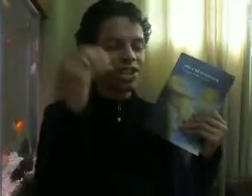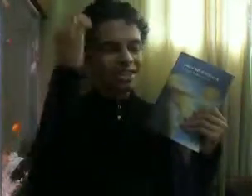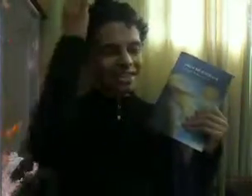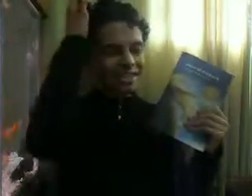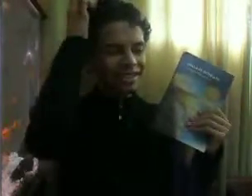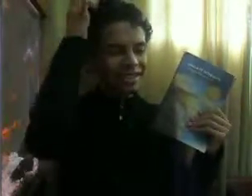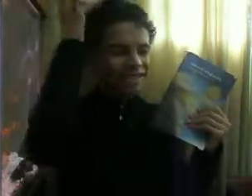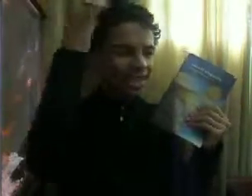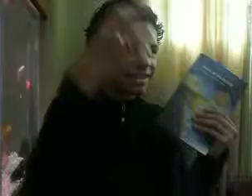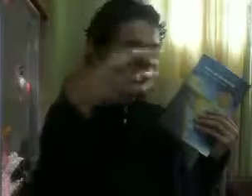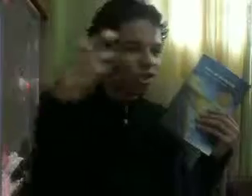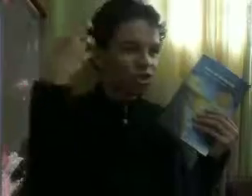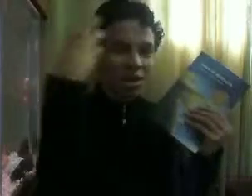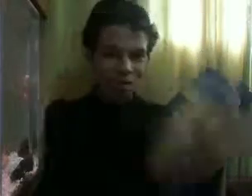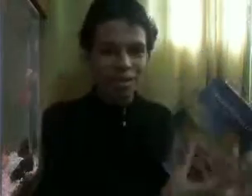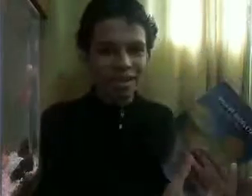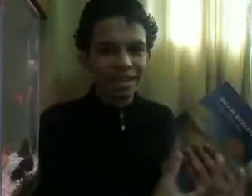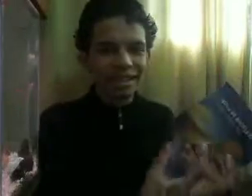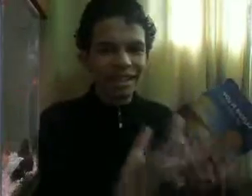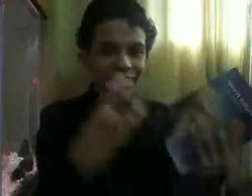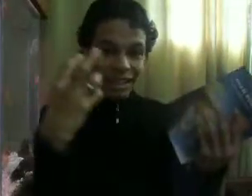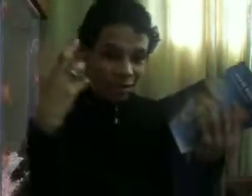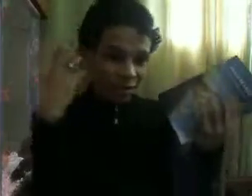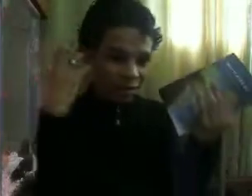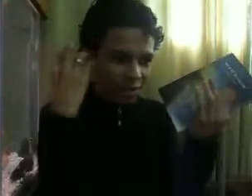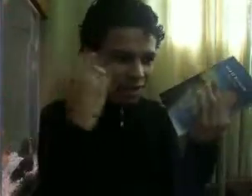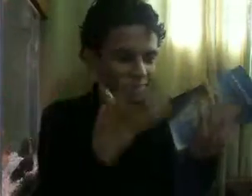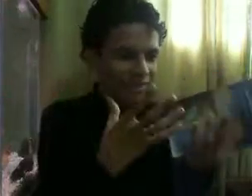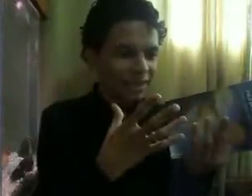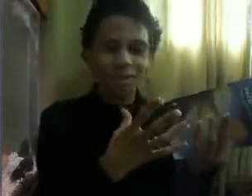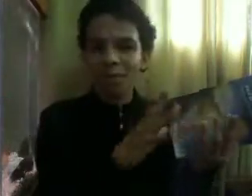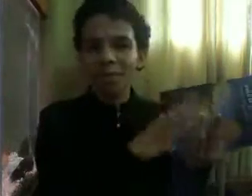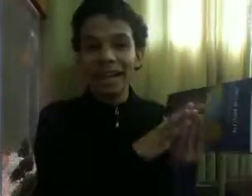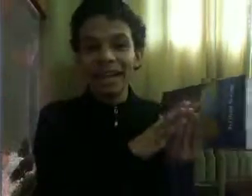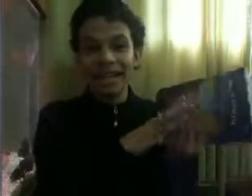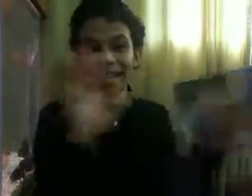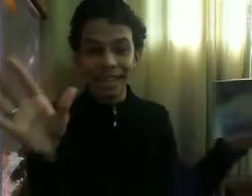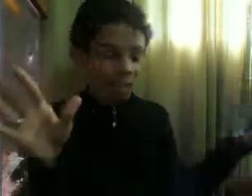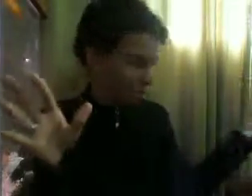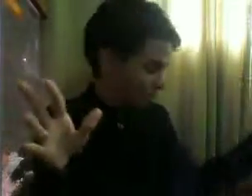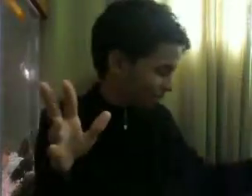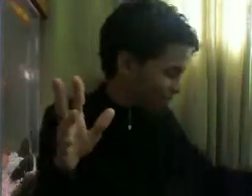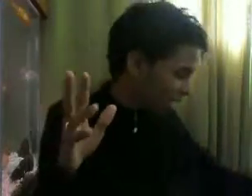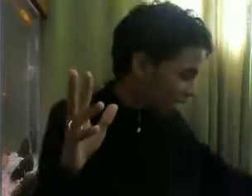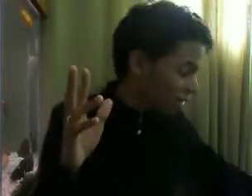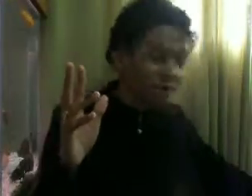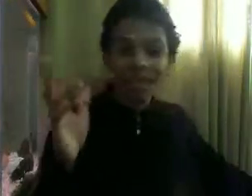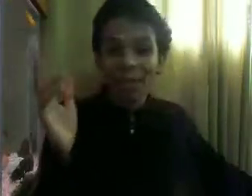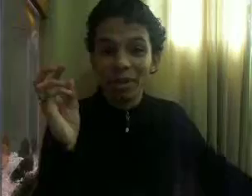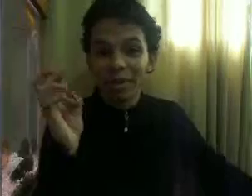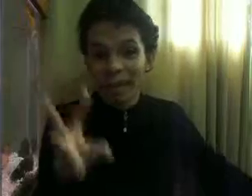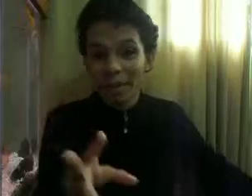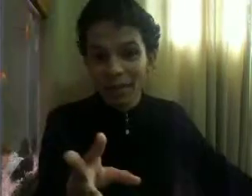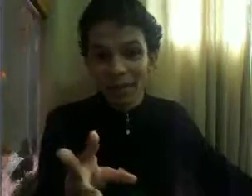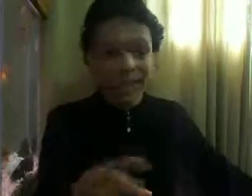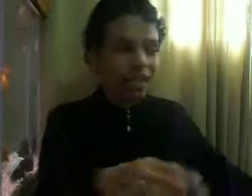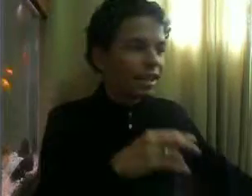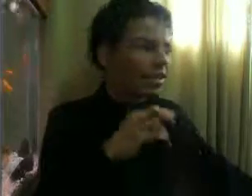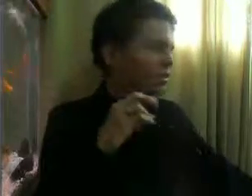já tem certeza De uma coisa E quando você vê Não era nada daquilo Tá Eu não vou falar o que é Eu não